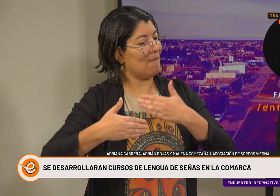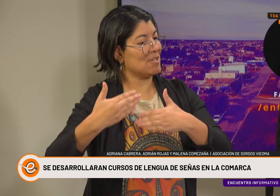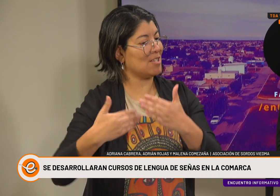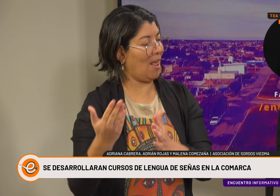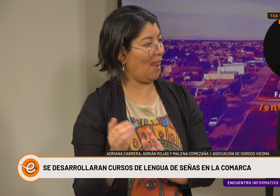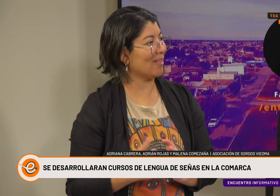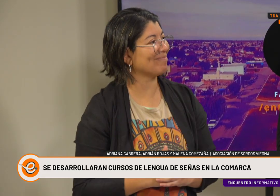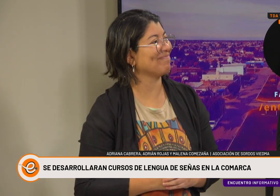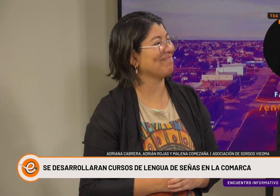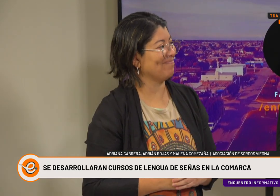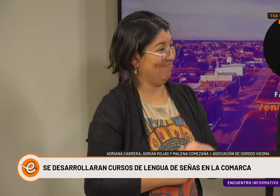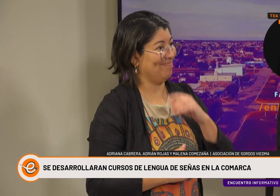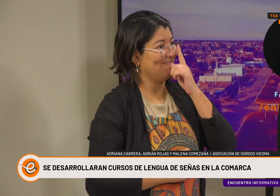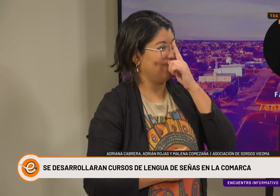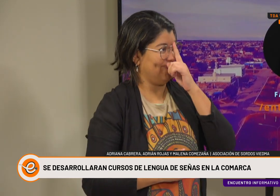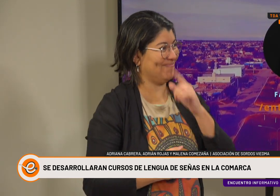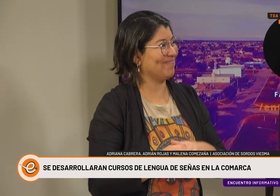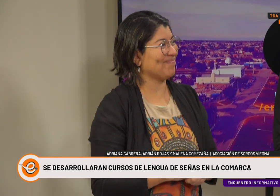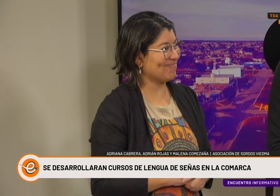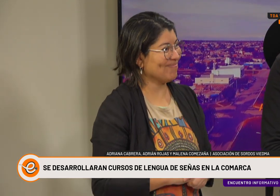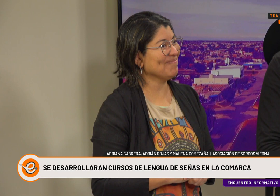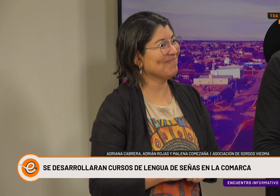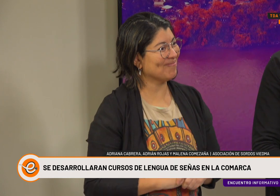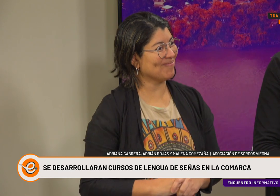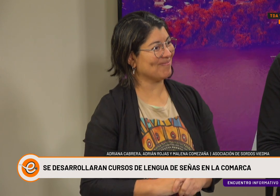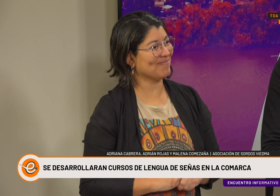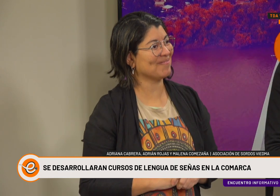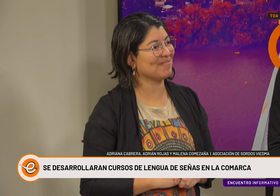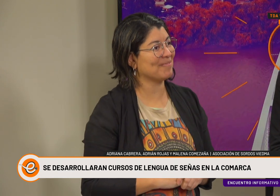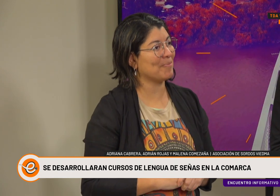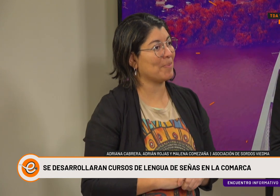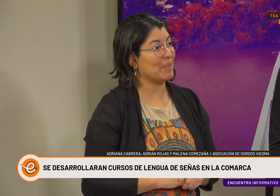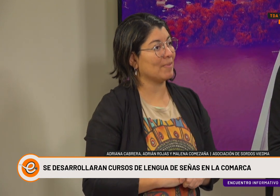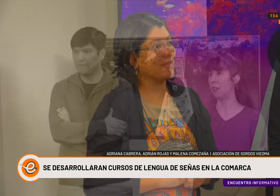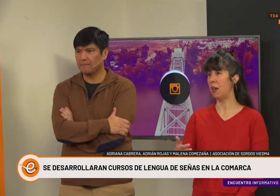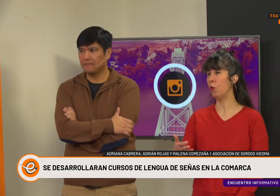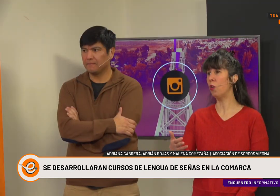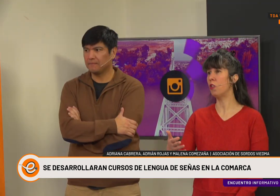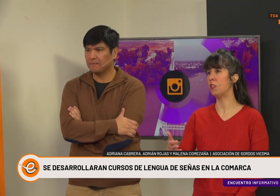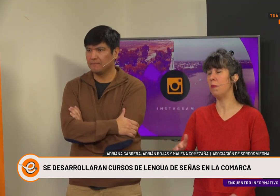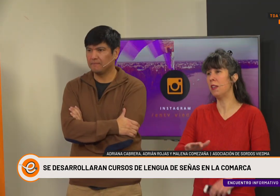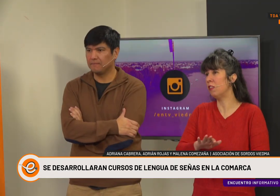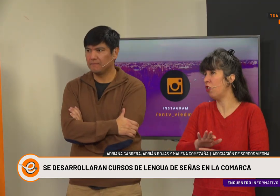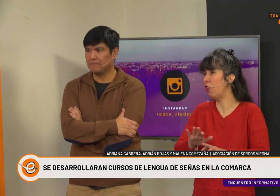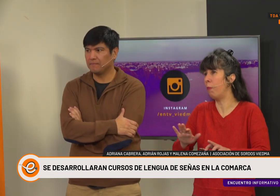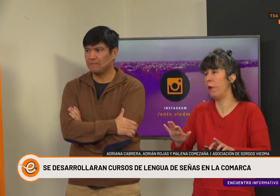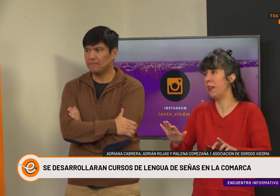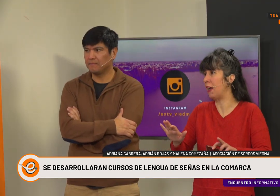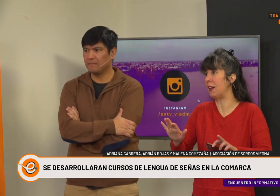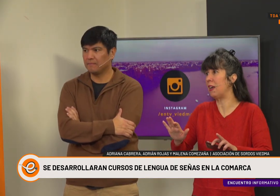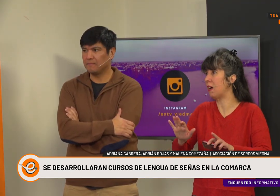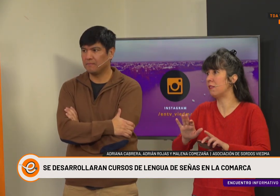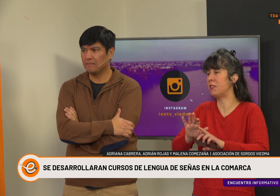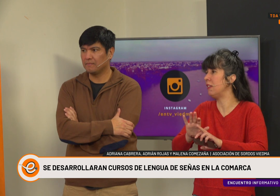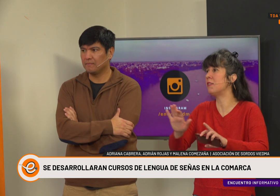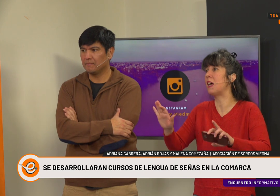formación para el rol de intérpretes. Las personas que quieran participar, ¿tienen que tener algún conocimiento o pueden